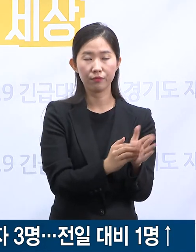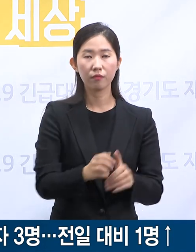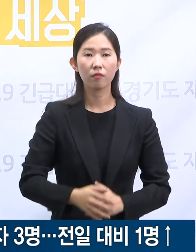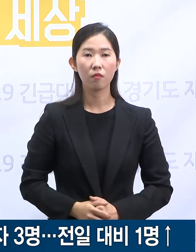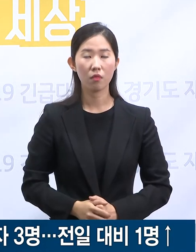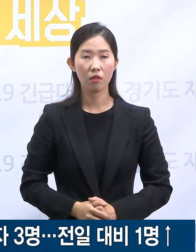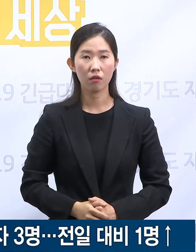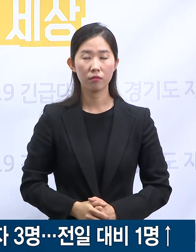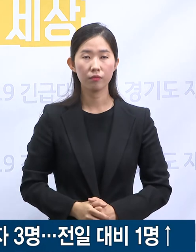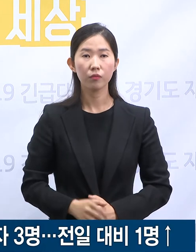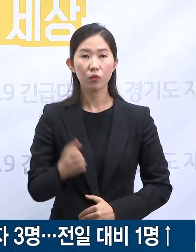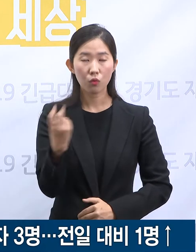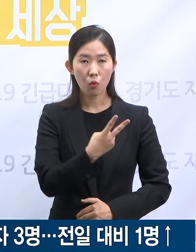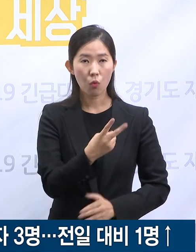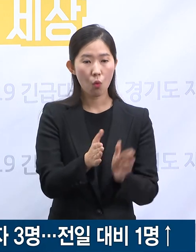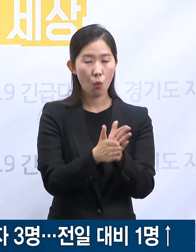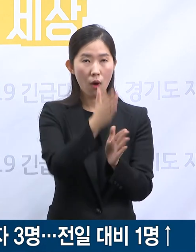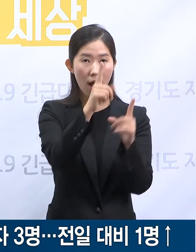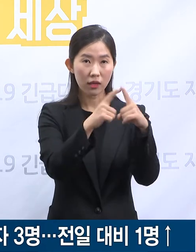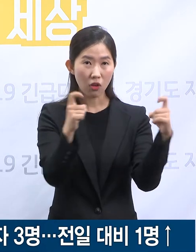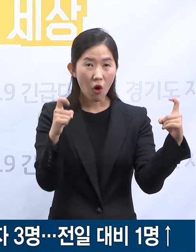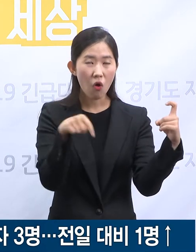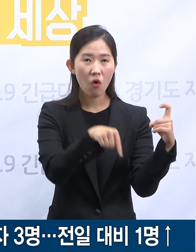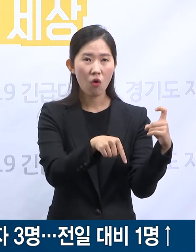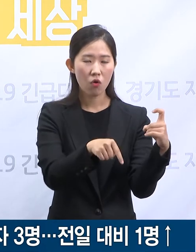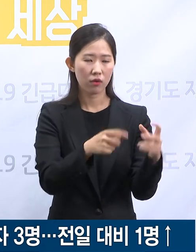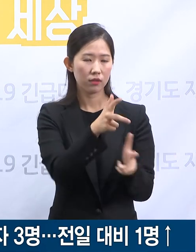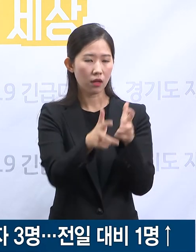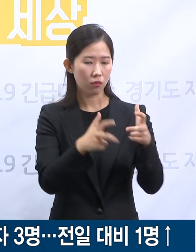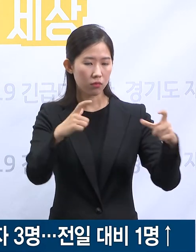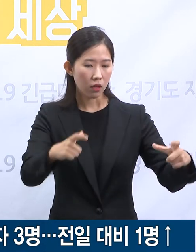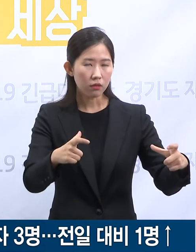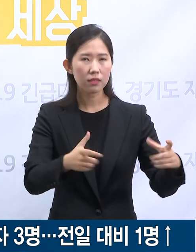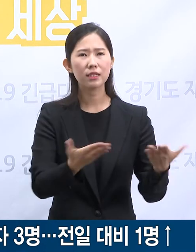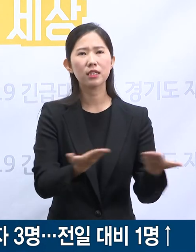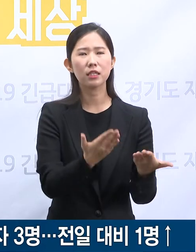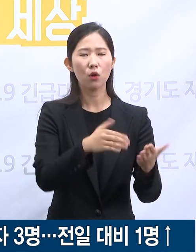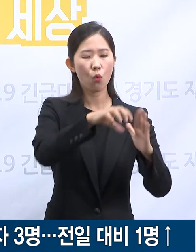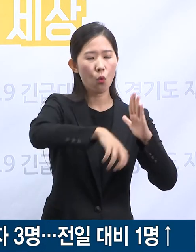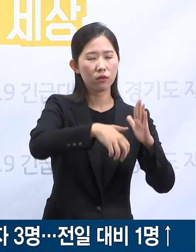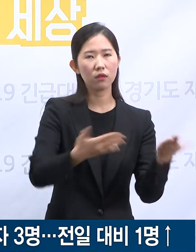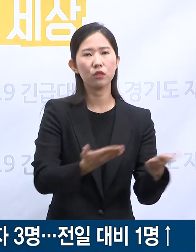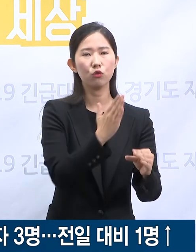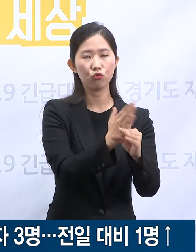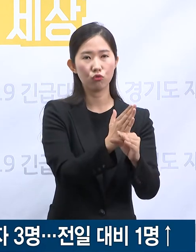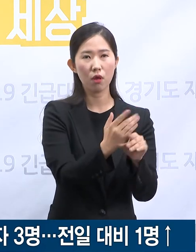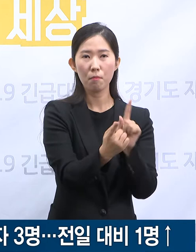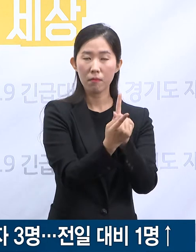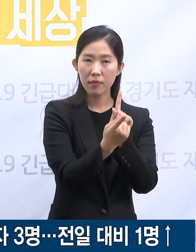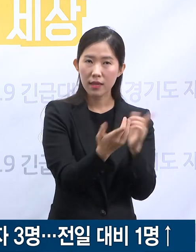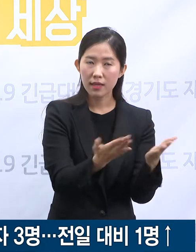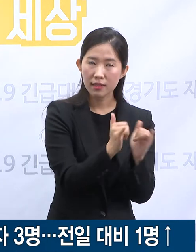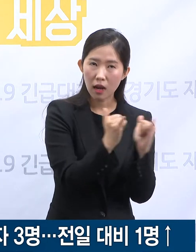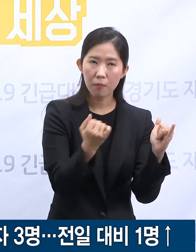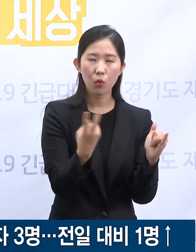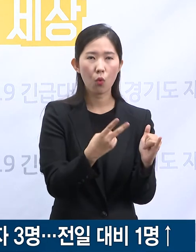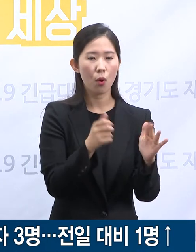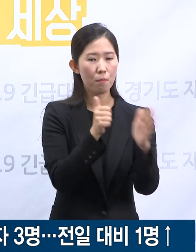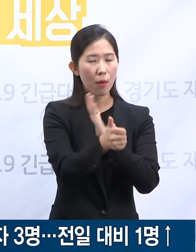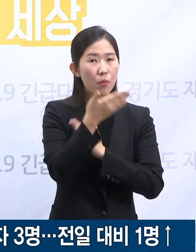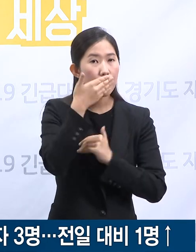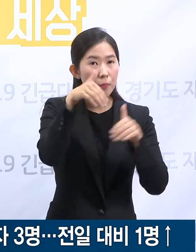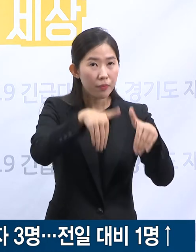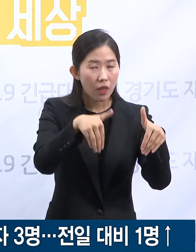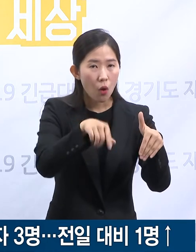산업단지 신축 공사 현장에서 근무하고 있어 접촉했던 공사 현장 직원, 방문 식당 접촉자 등에 대하여